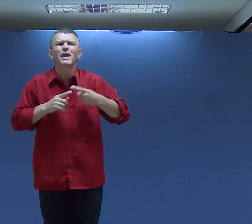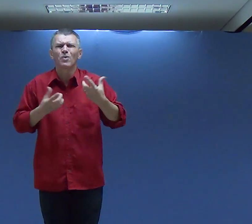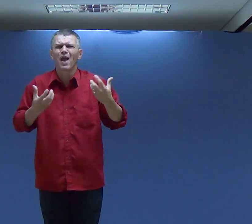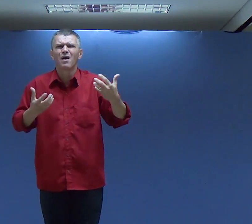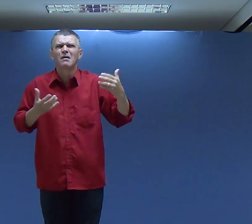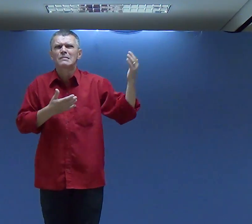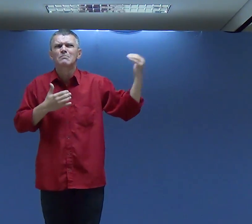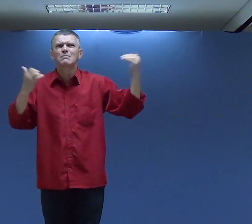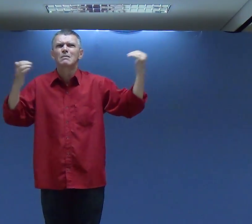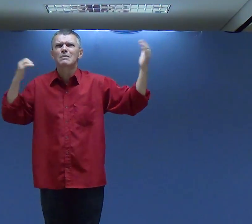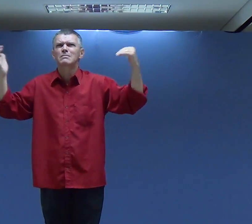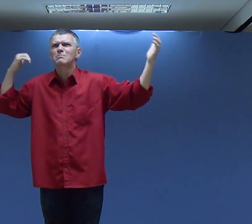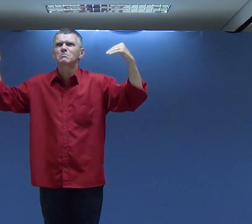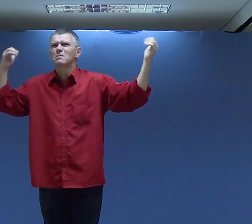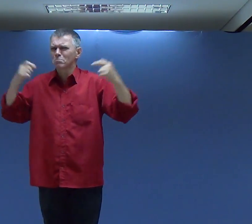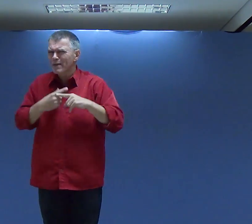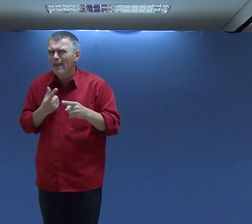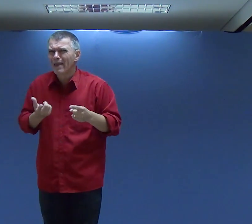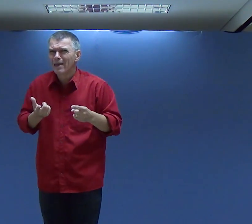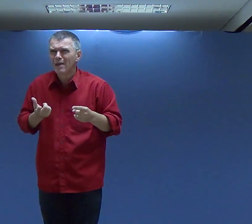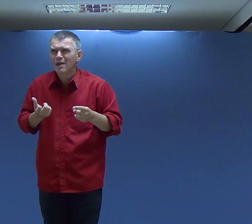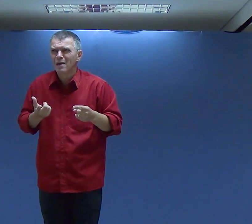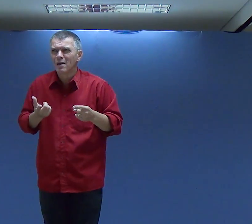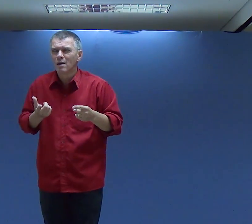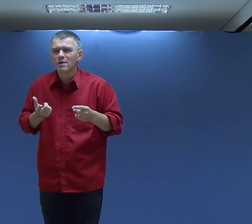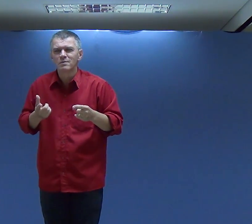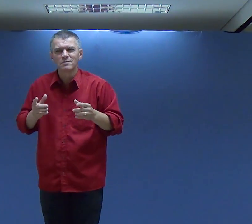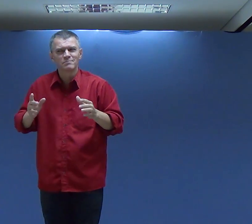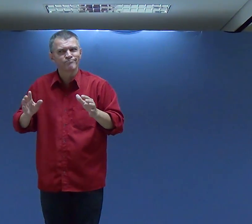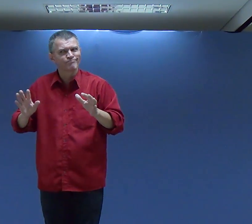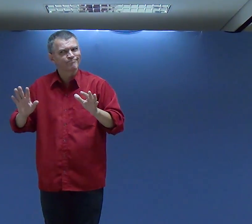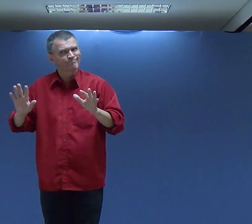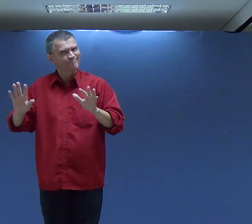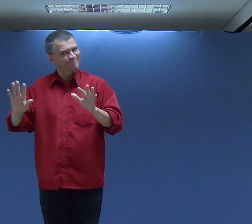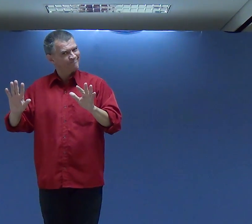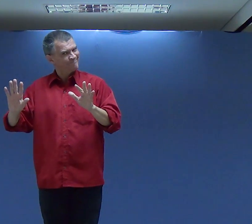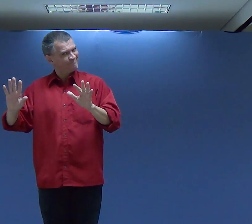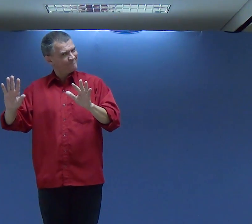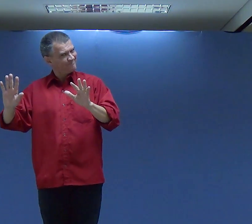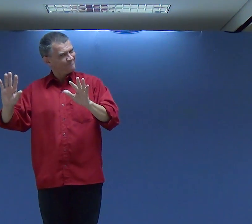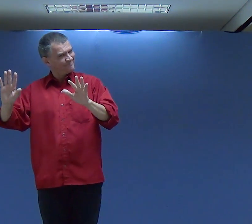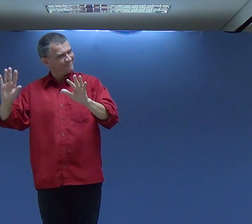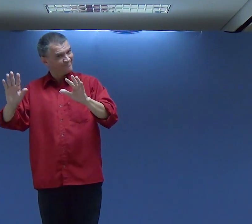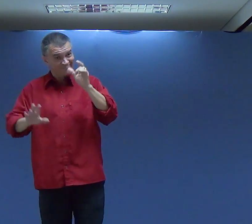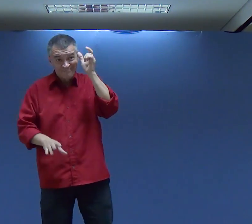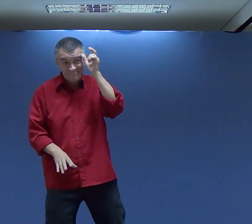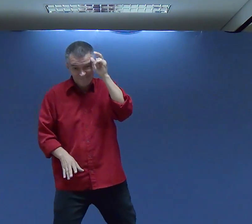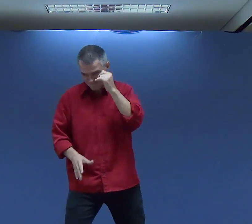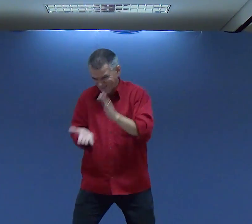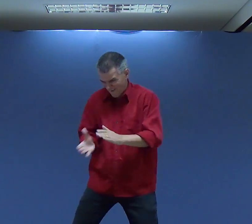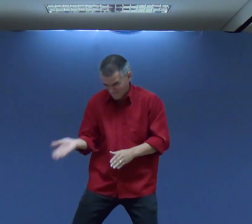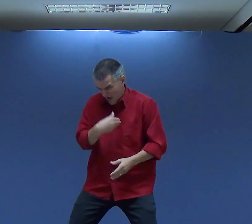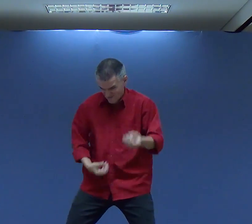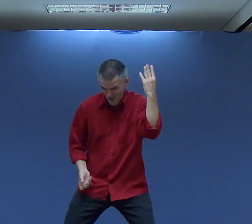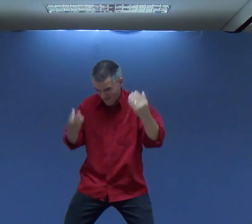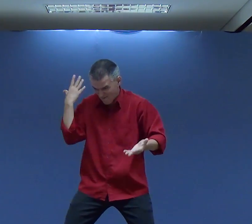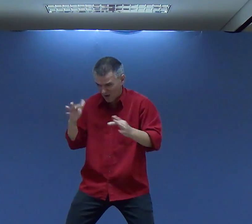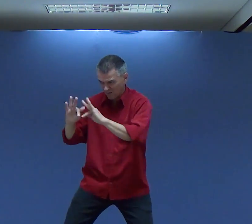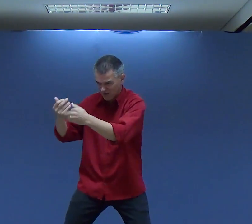muitas pessoas Por exemplo Quero me procurar Quero que eu vá lá Vá alguma palestra Mas Isso também pode